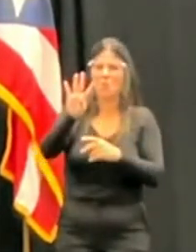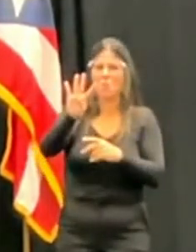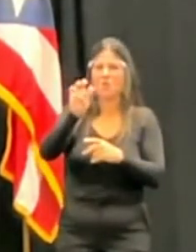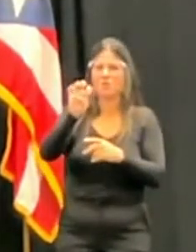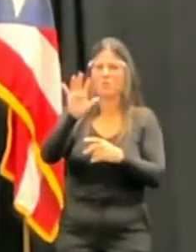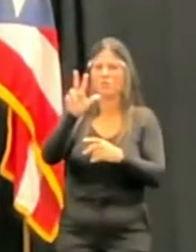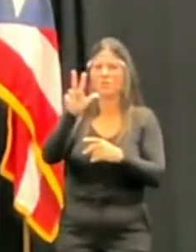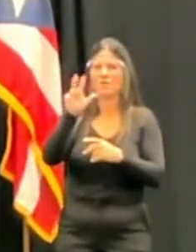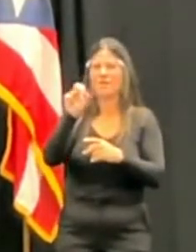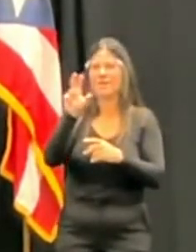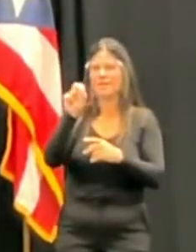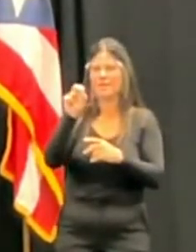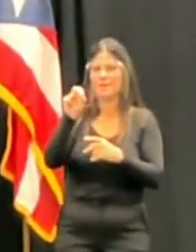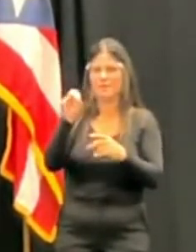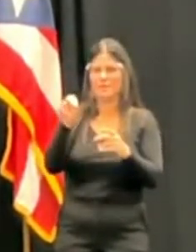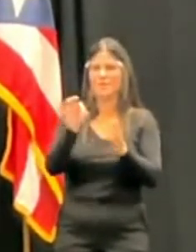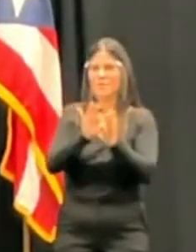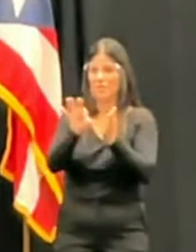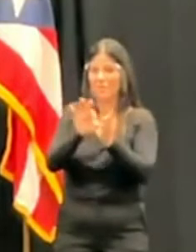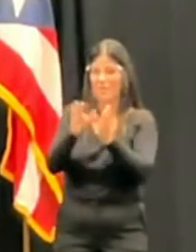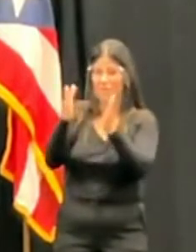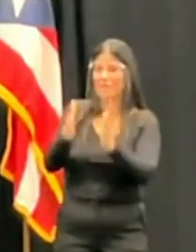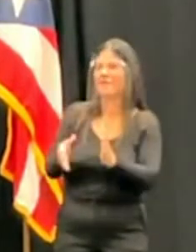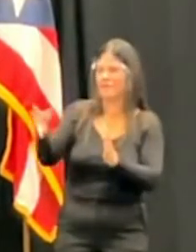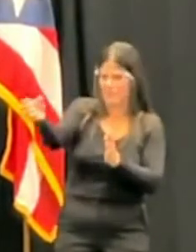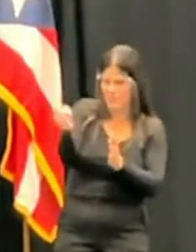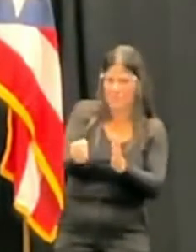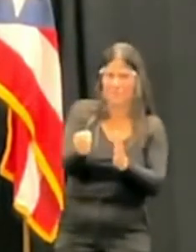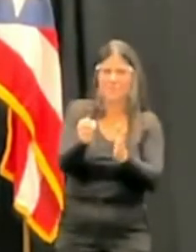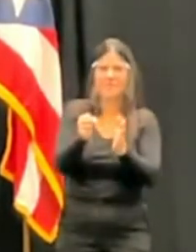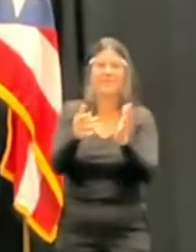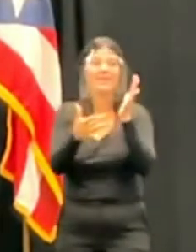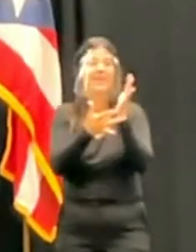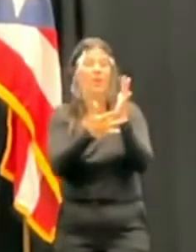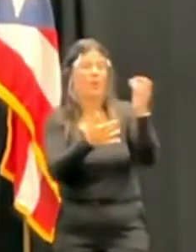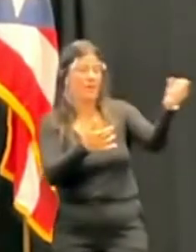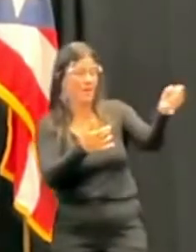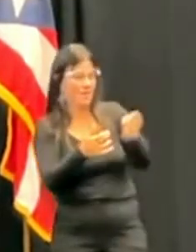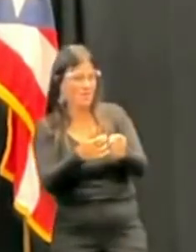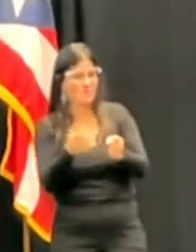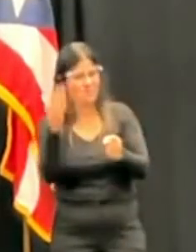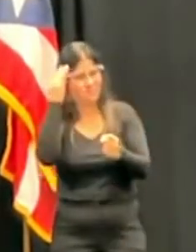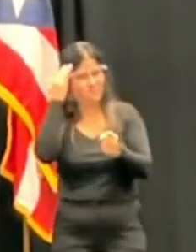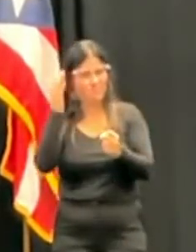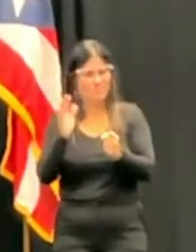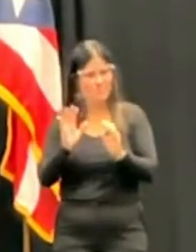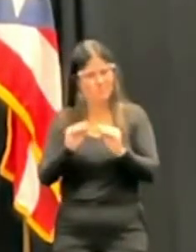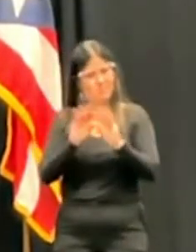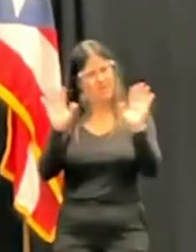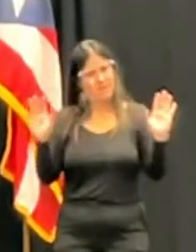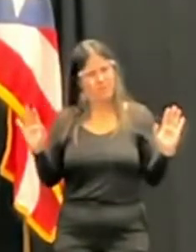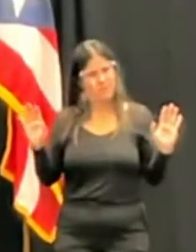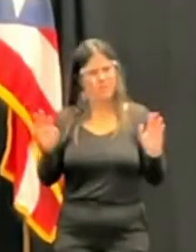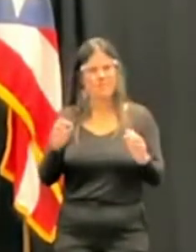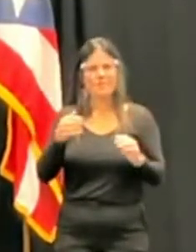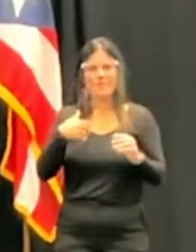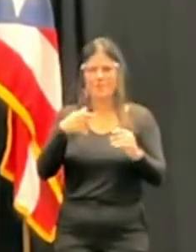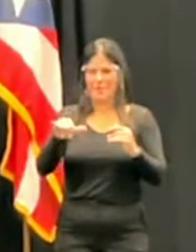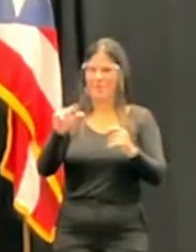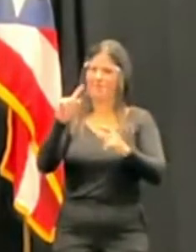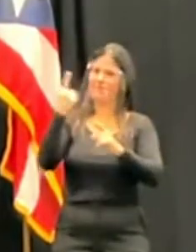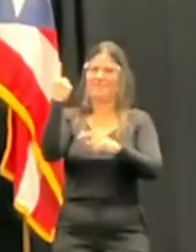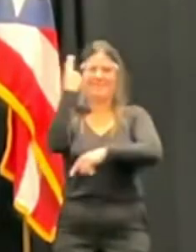El resto es apoyo técnico a estos auditores. Así que, definitivamente, el primer día hay que continuar